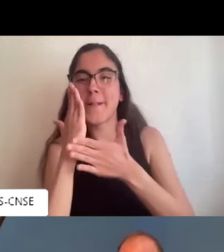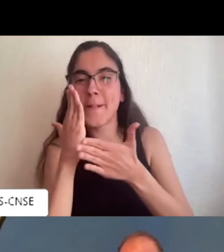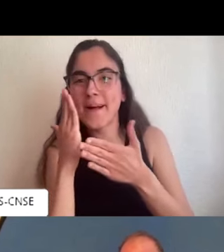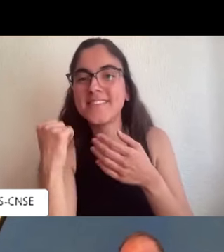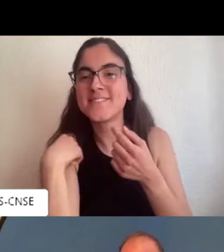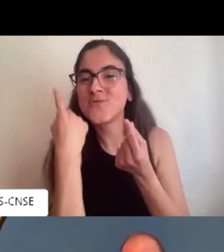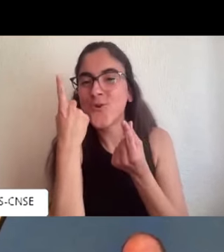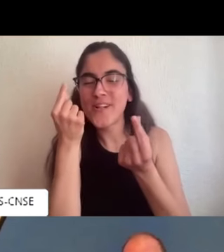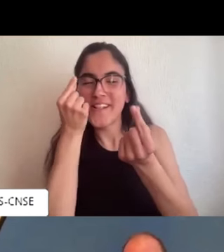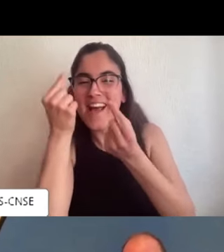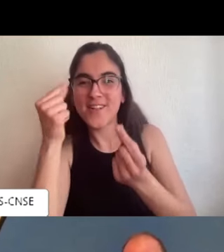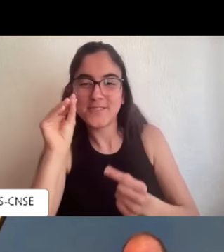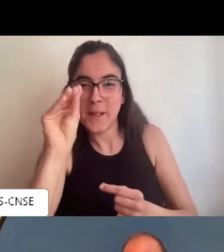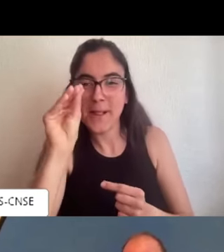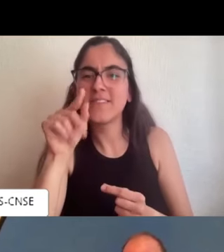CNS.